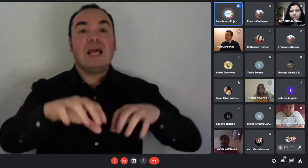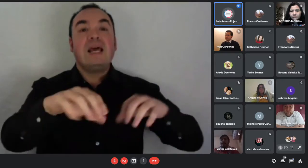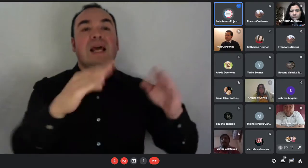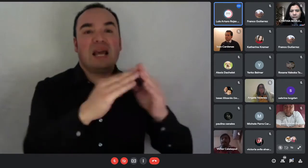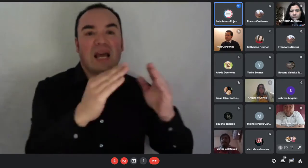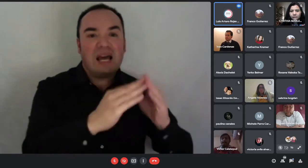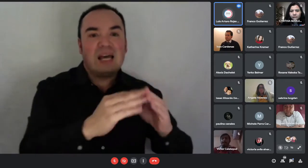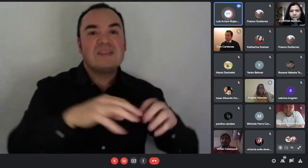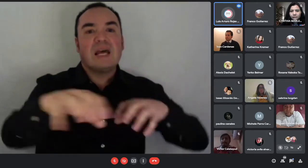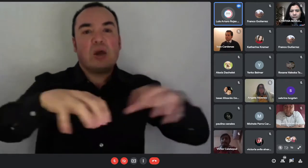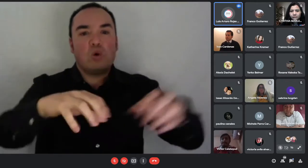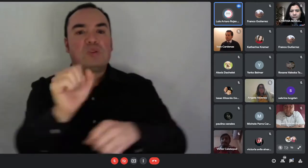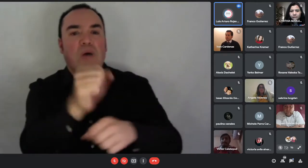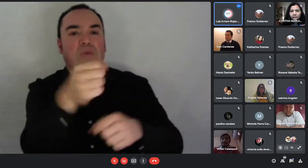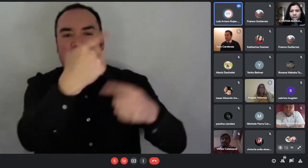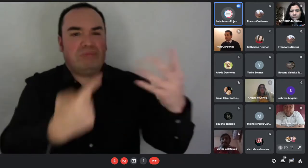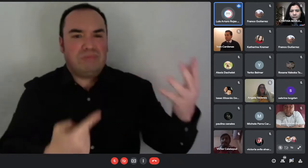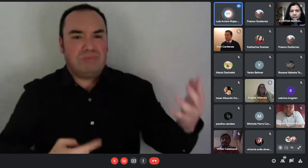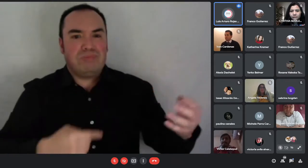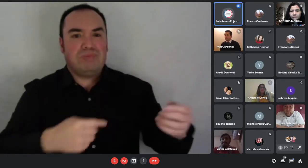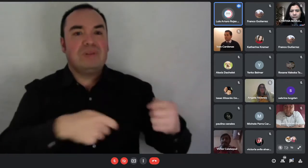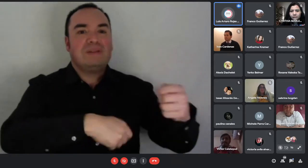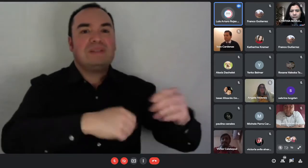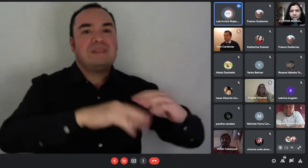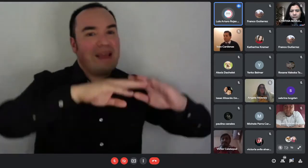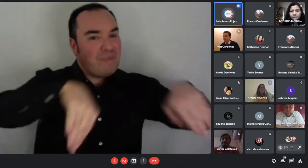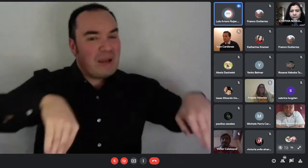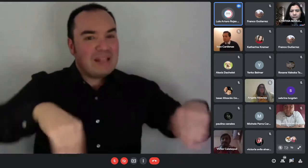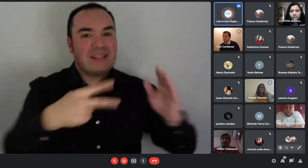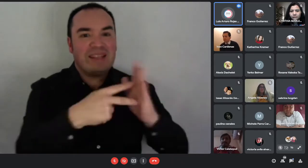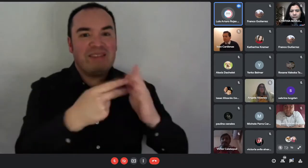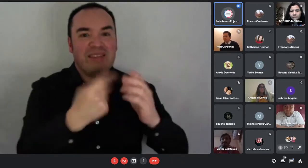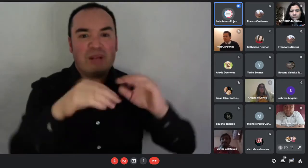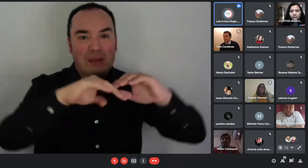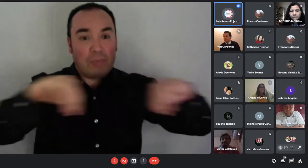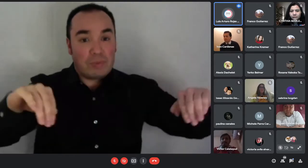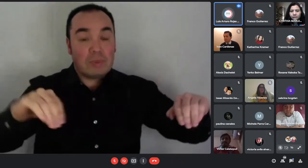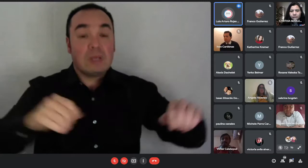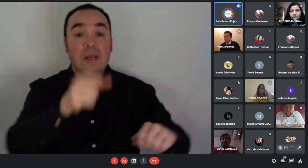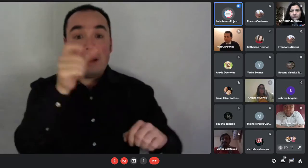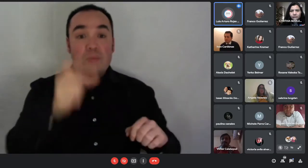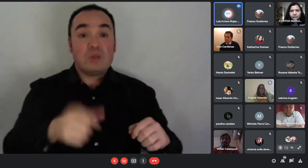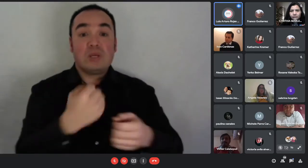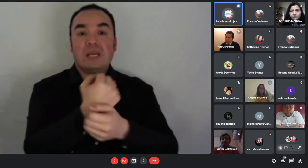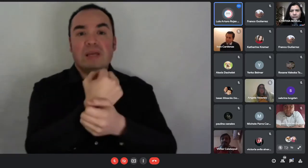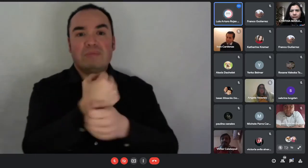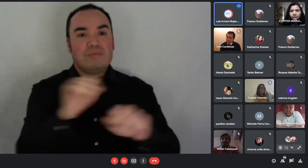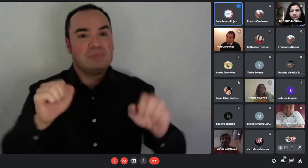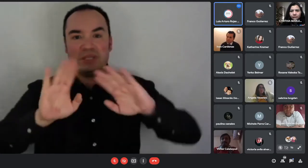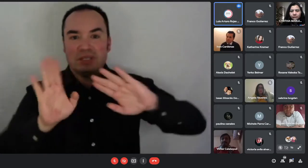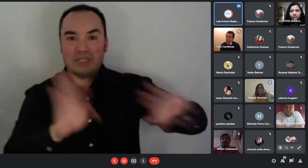la persona que renuncia y que queda sin la vivienda o y quiera desmarcarse podría